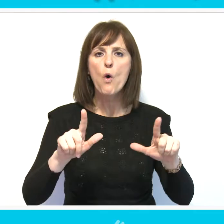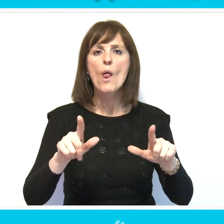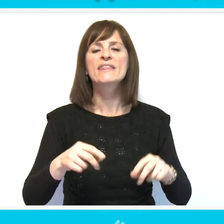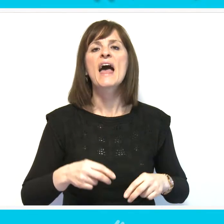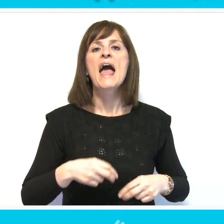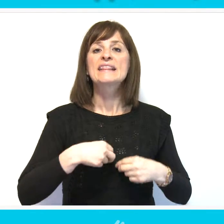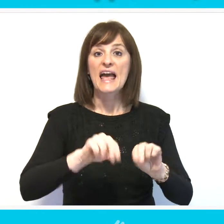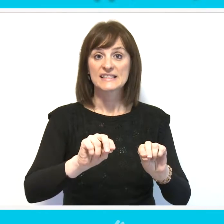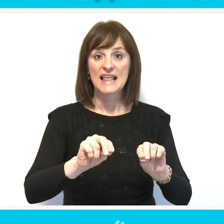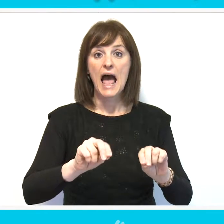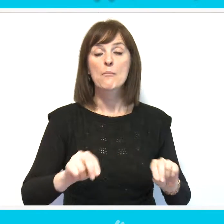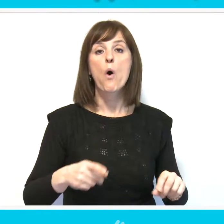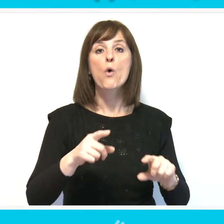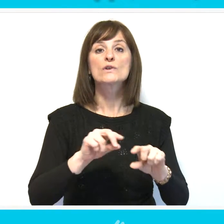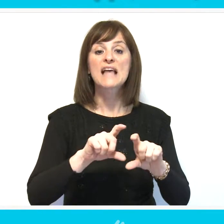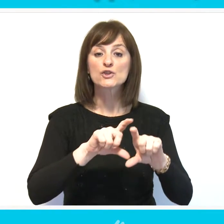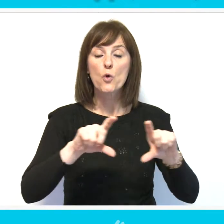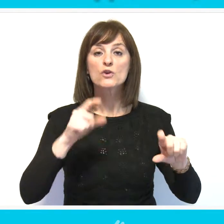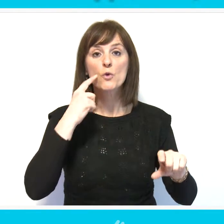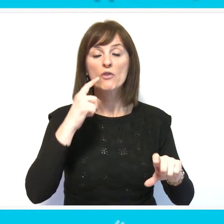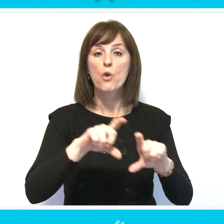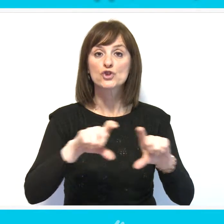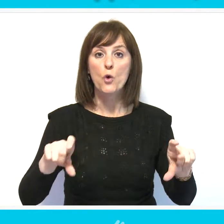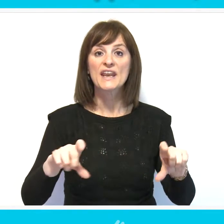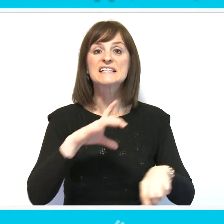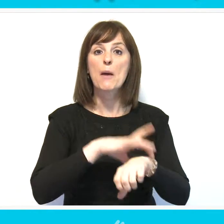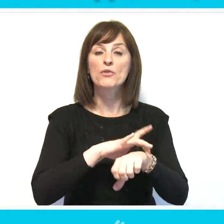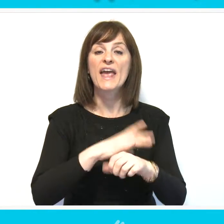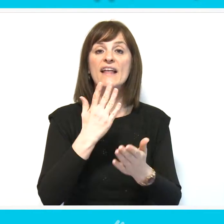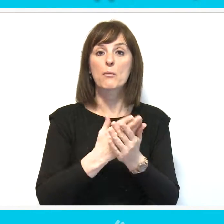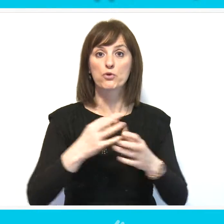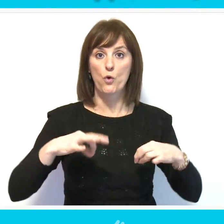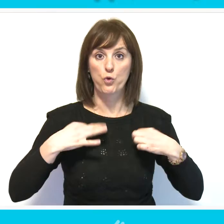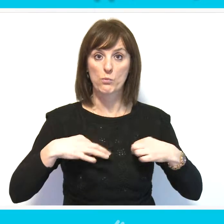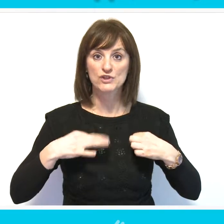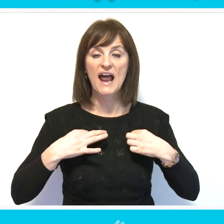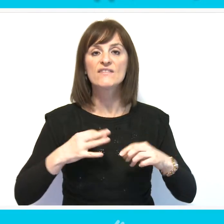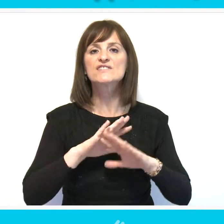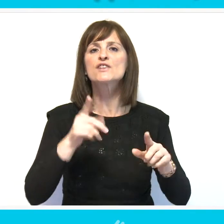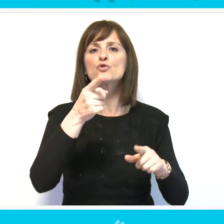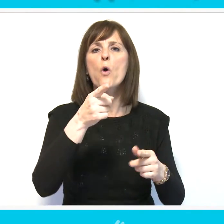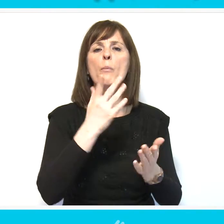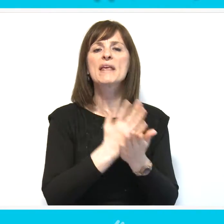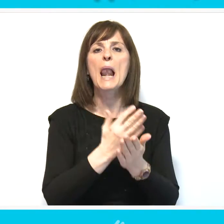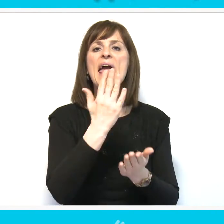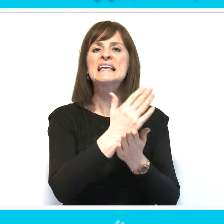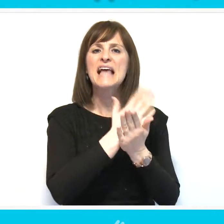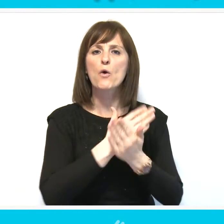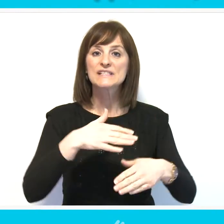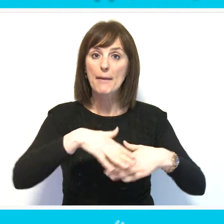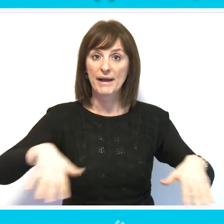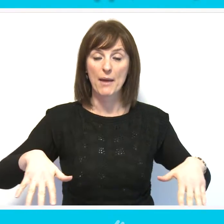da izdamo u zakup stomatološke ordinacije da apoteka bude u zgradi Doma zdravlja. Sve su to bile zakonske